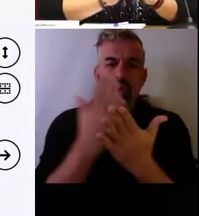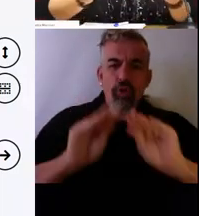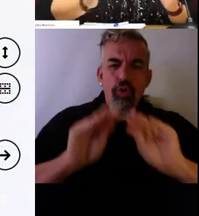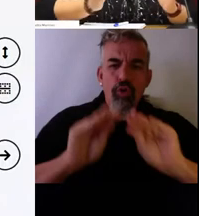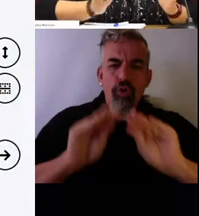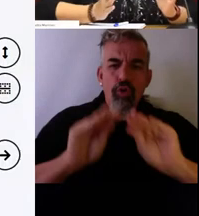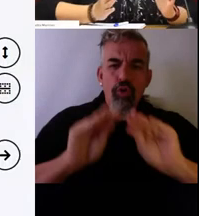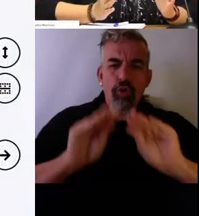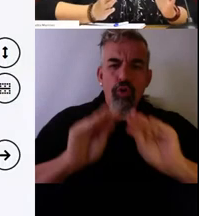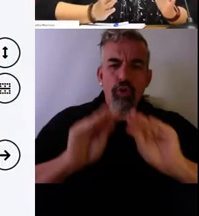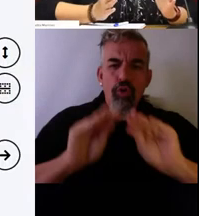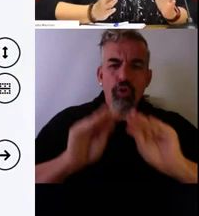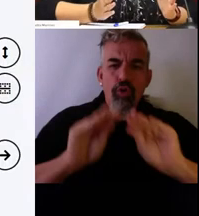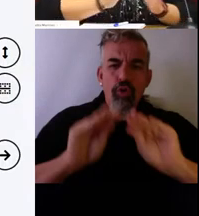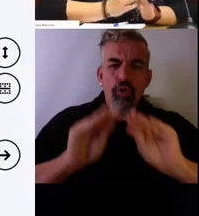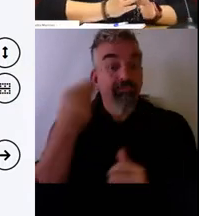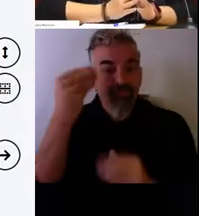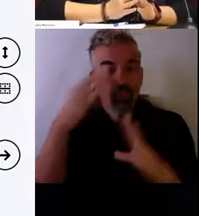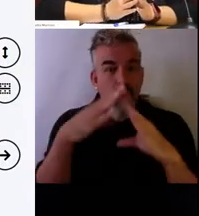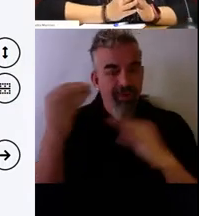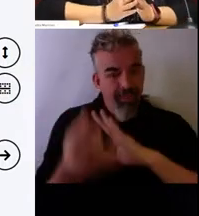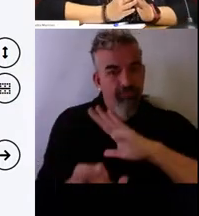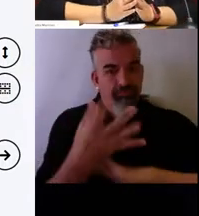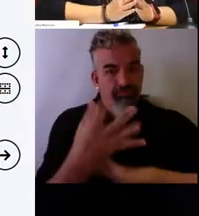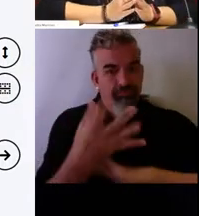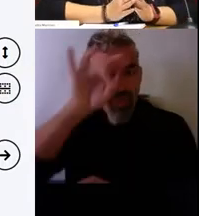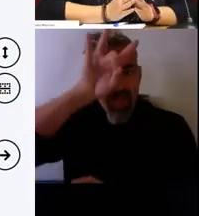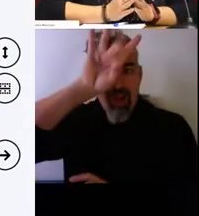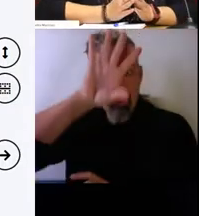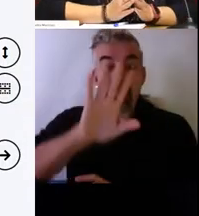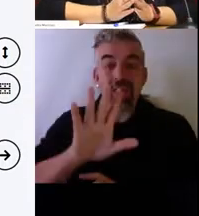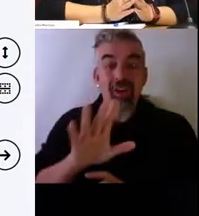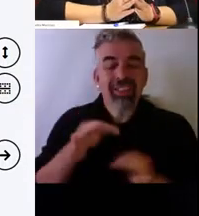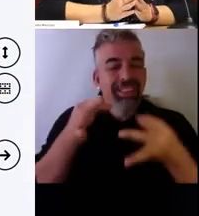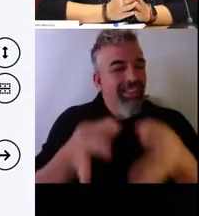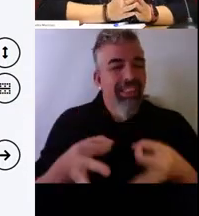alucinante. Pero también veo que siempre estamos los mismos.